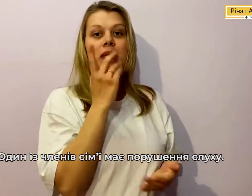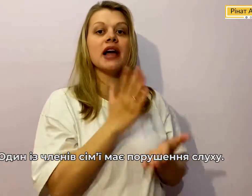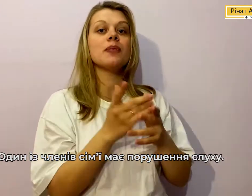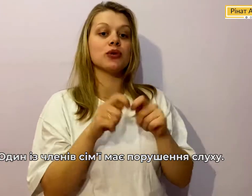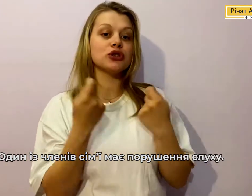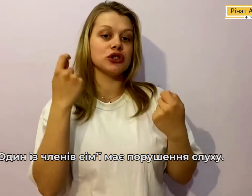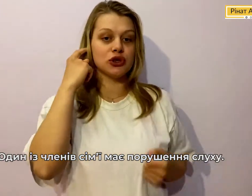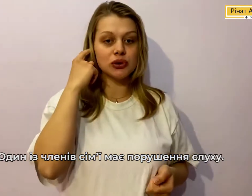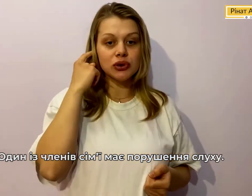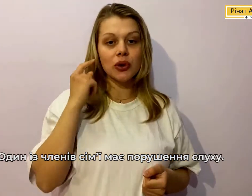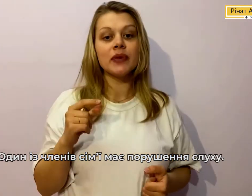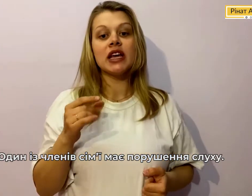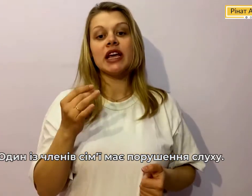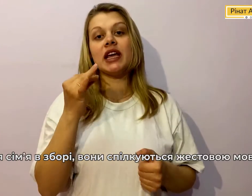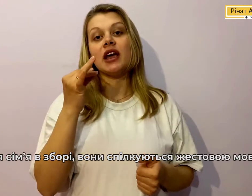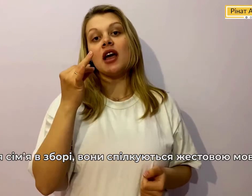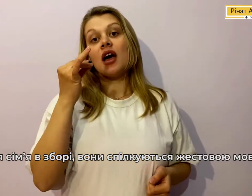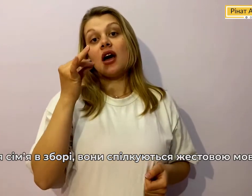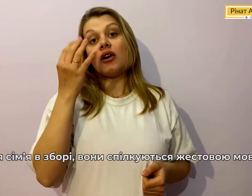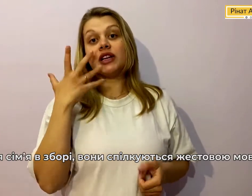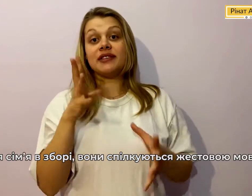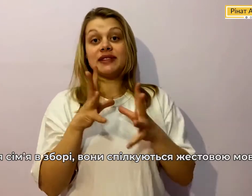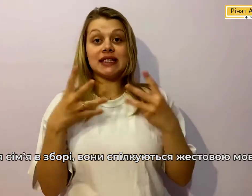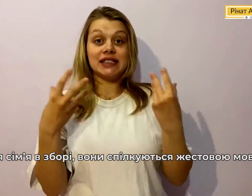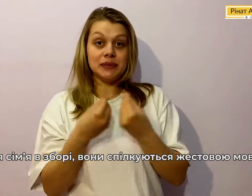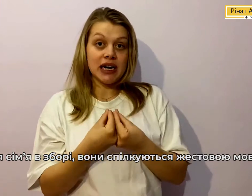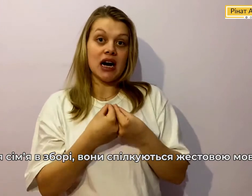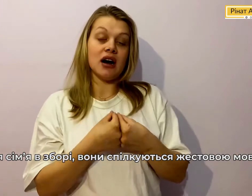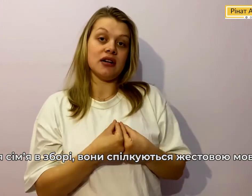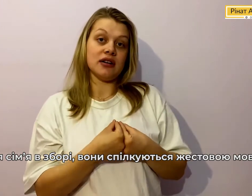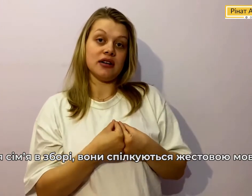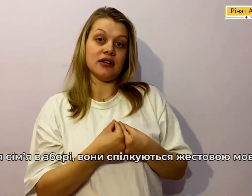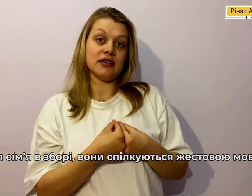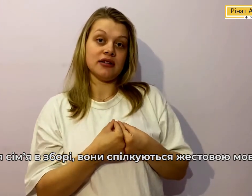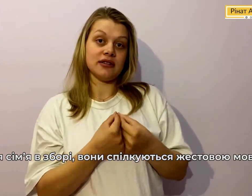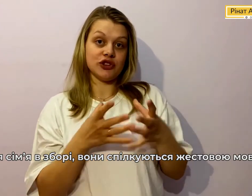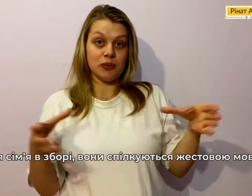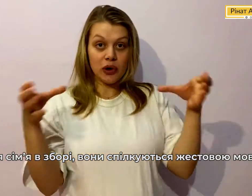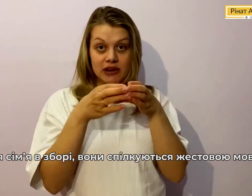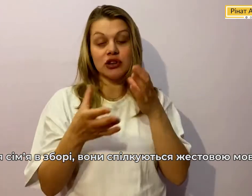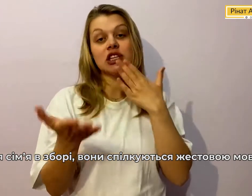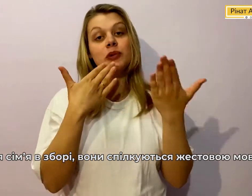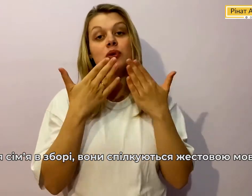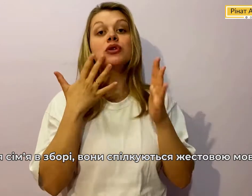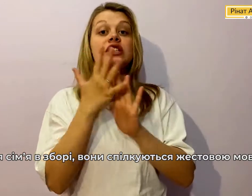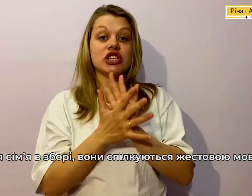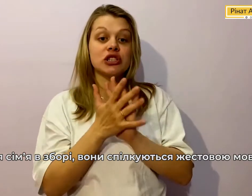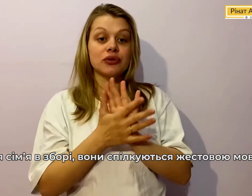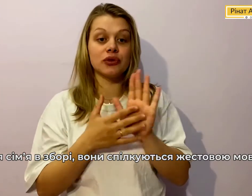Має порушення слуху І коли вся сім'я В зборі Вони спілкуються жестовою